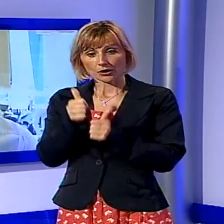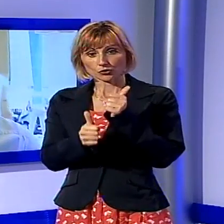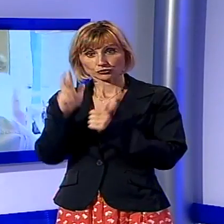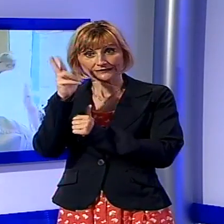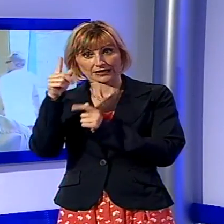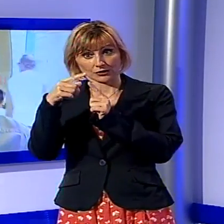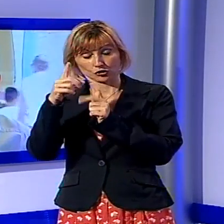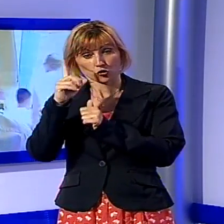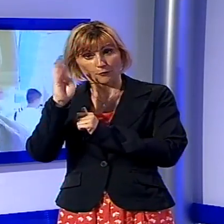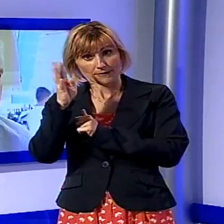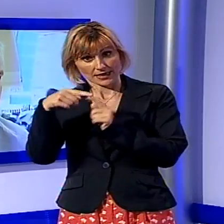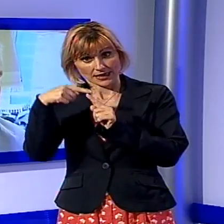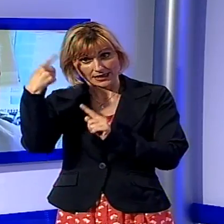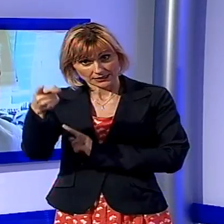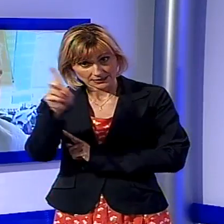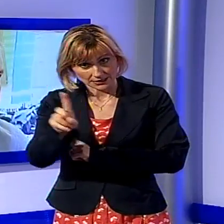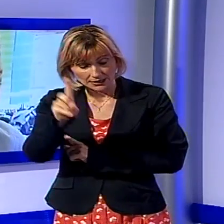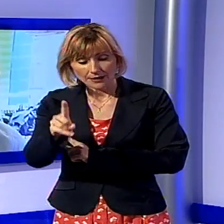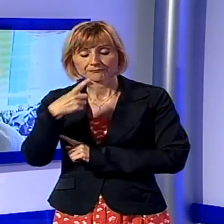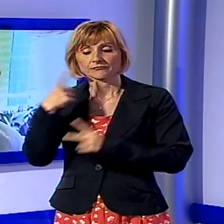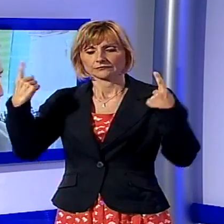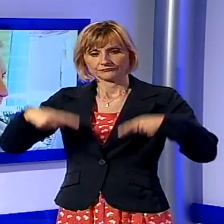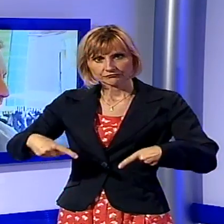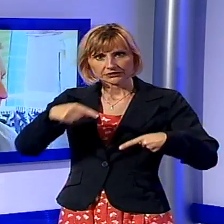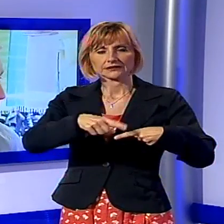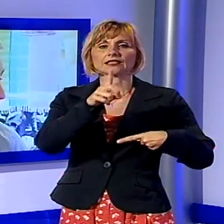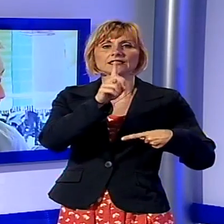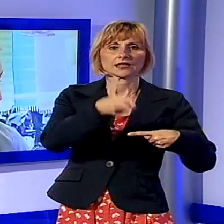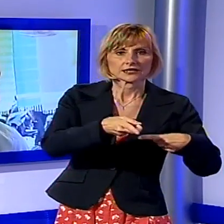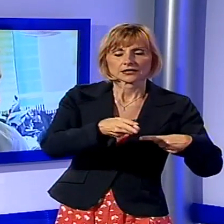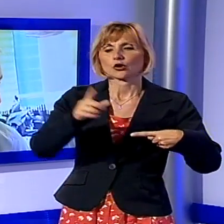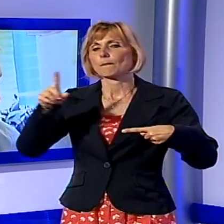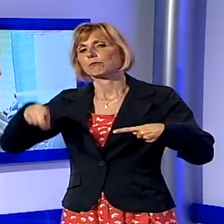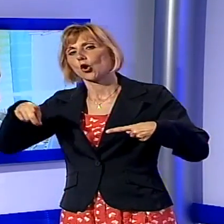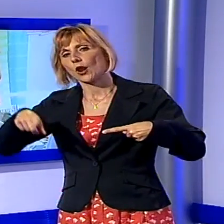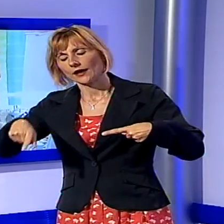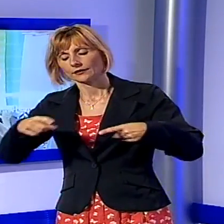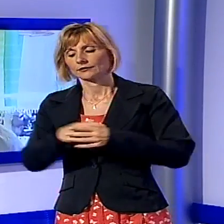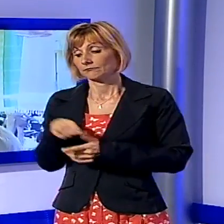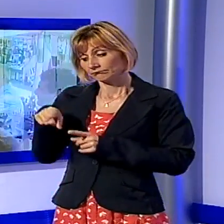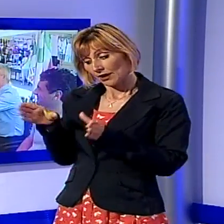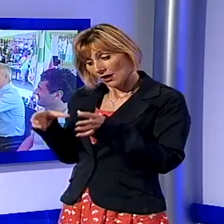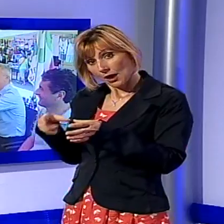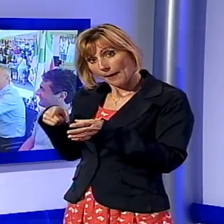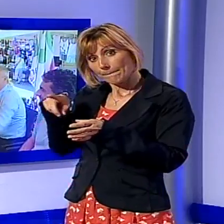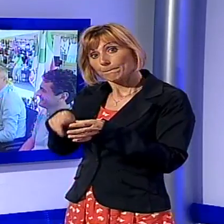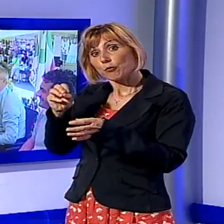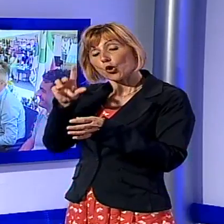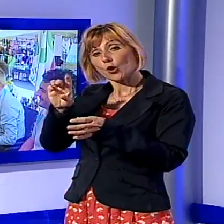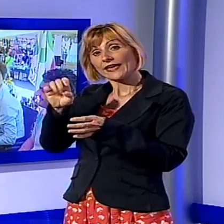domenica a Viareggio tra Giorgio Del Ghingaro e Luca Poletti. A sostenere l'unico candidato del PD, come è